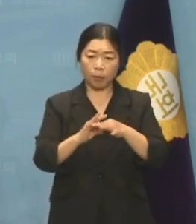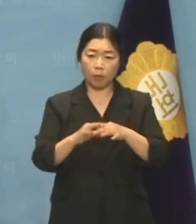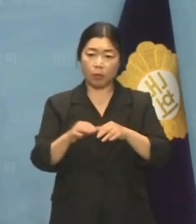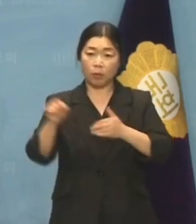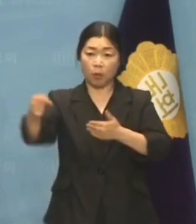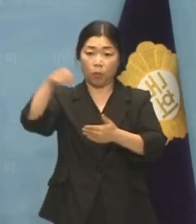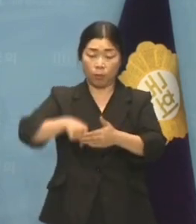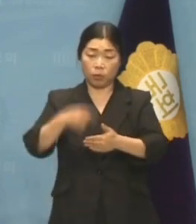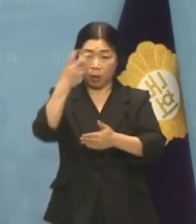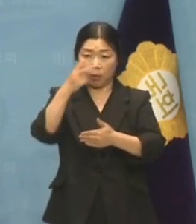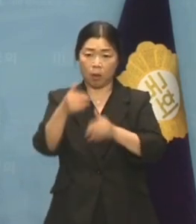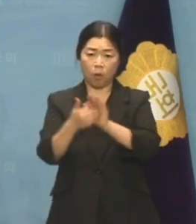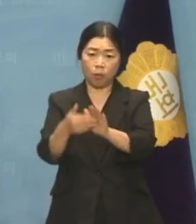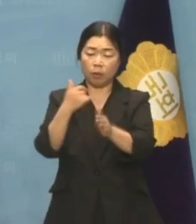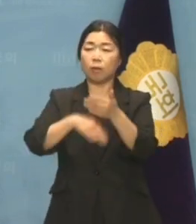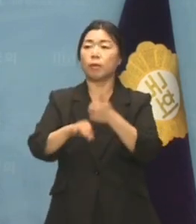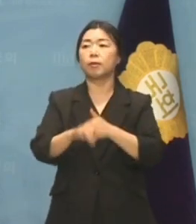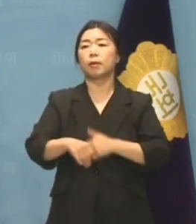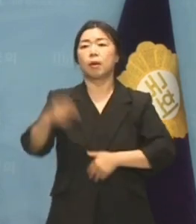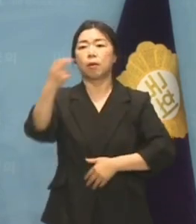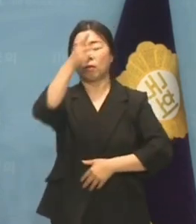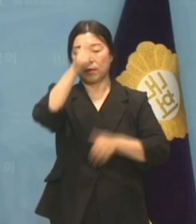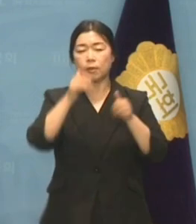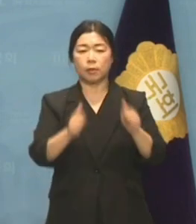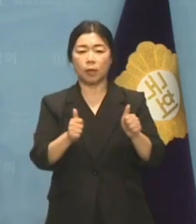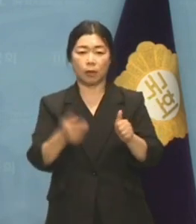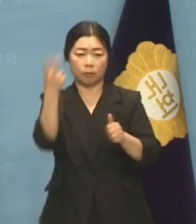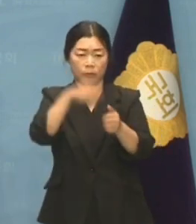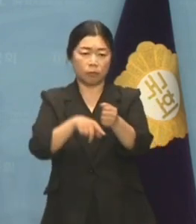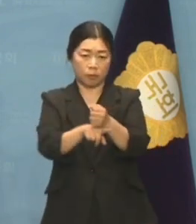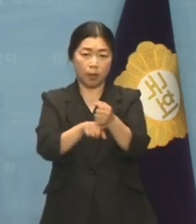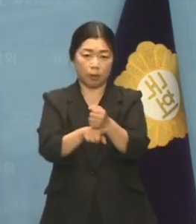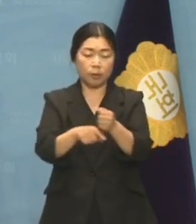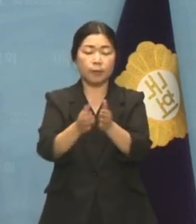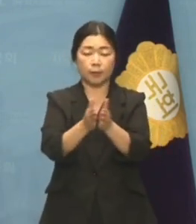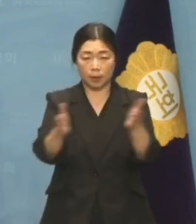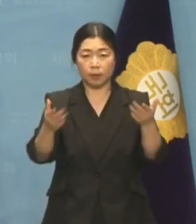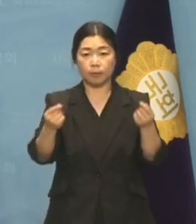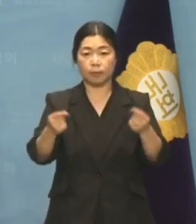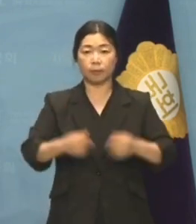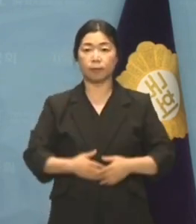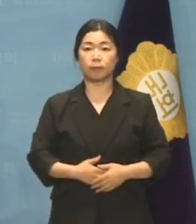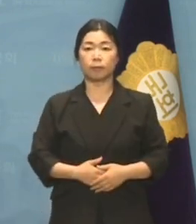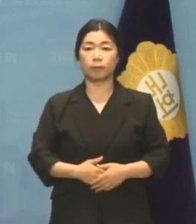거부한다면 검찰 수사만이 그에 대한 답이 될 것입니다.